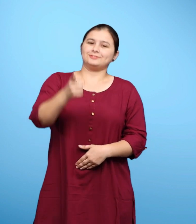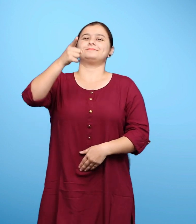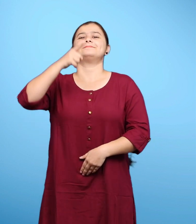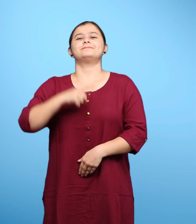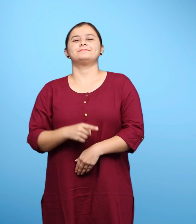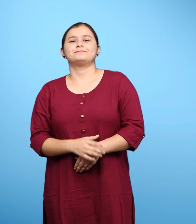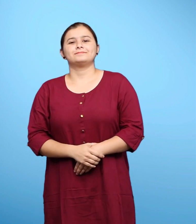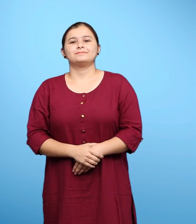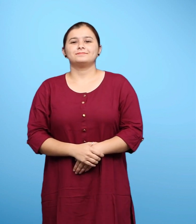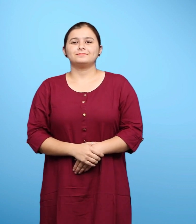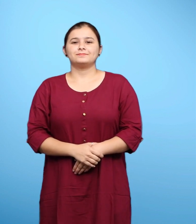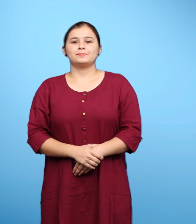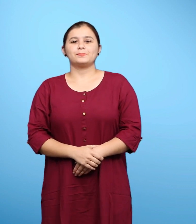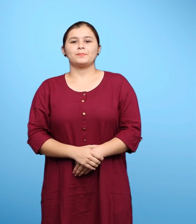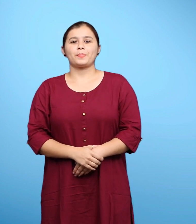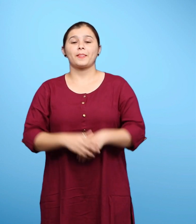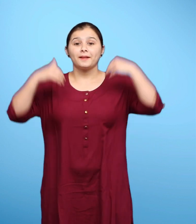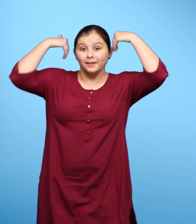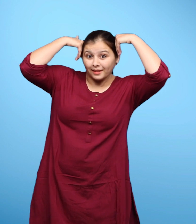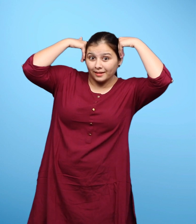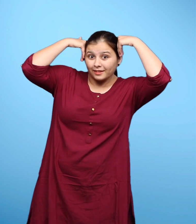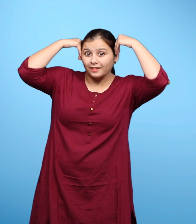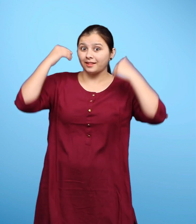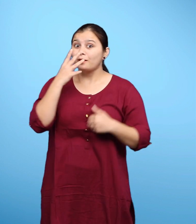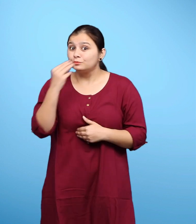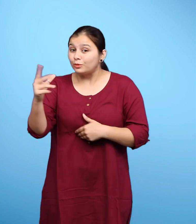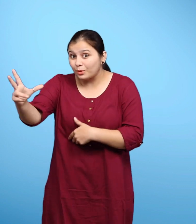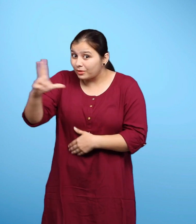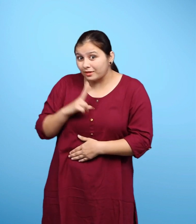सकता गधे ने सियार की बात नहीं मानी